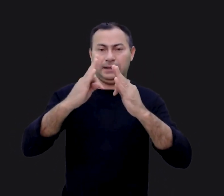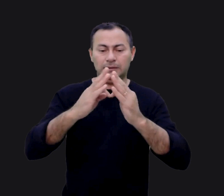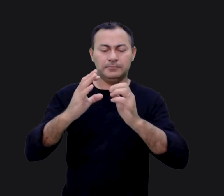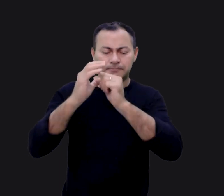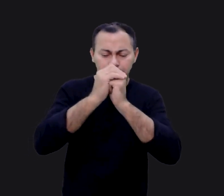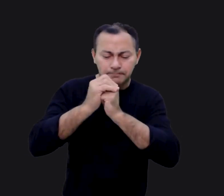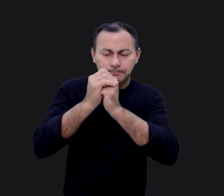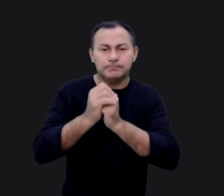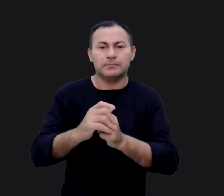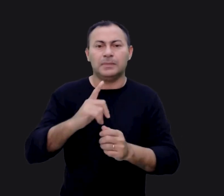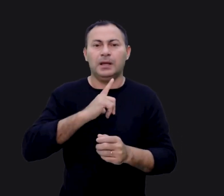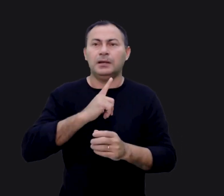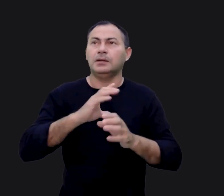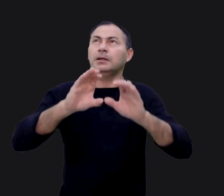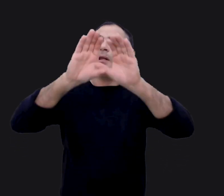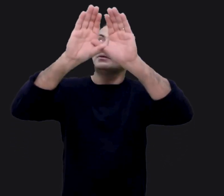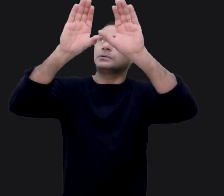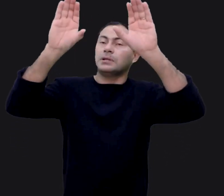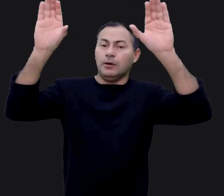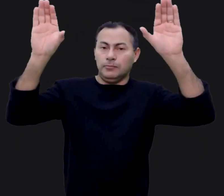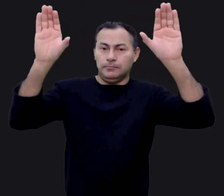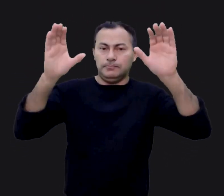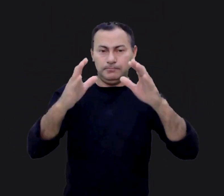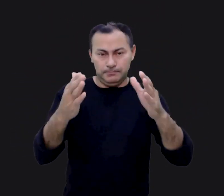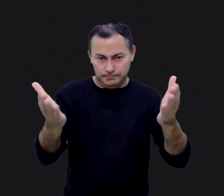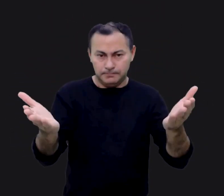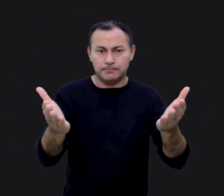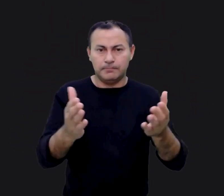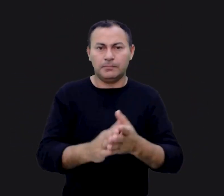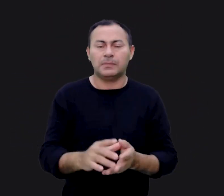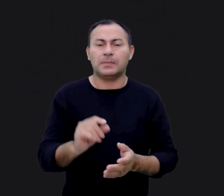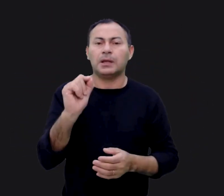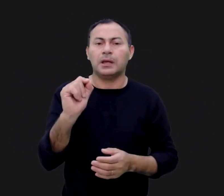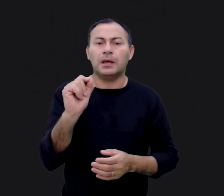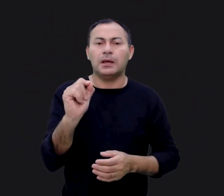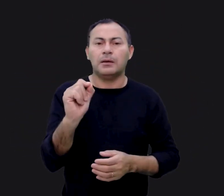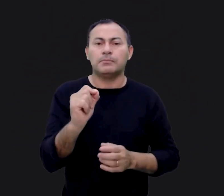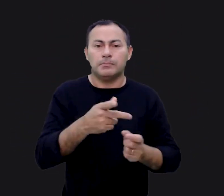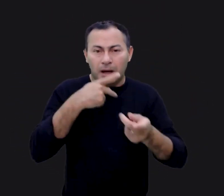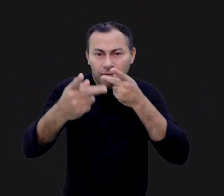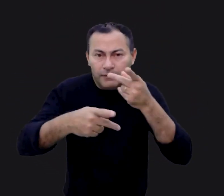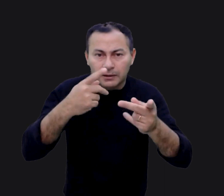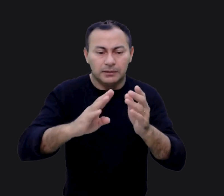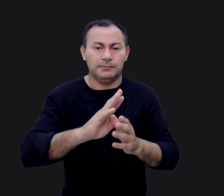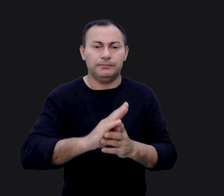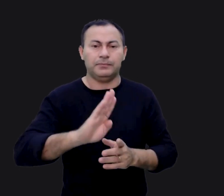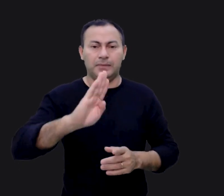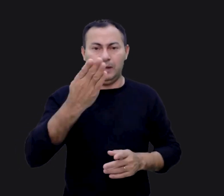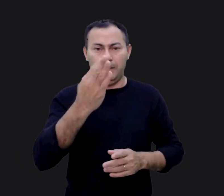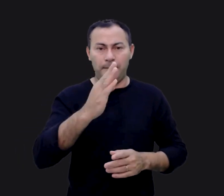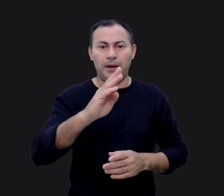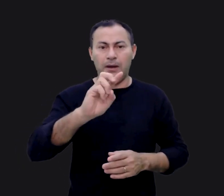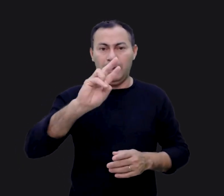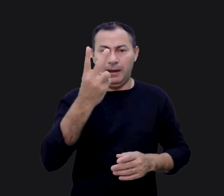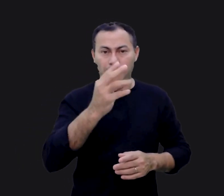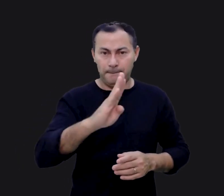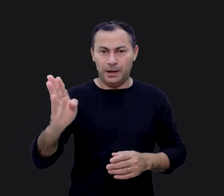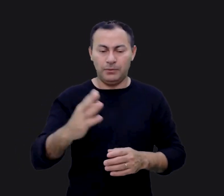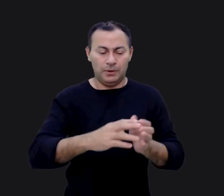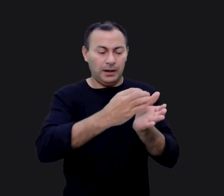de adoração que existe em dimensões celestiais. Então, o que Ele está nos dizendo em Hebreus capítulo 9, é que